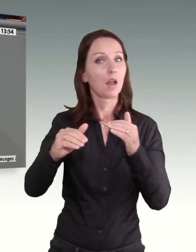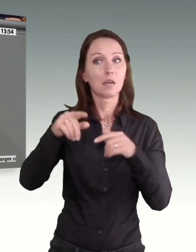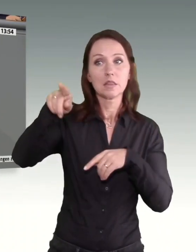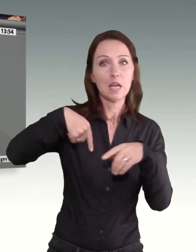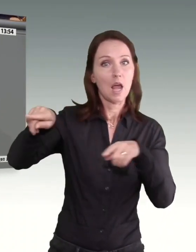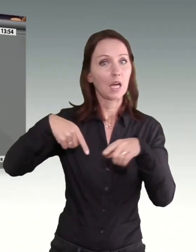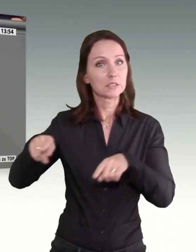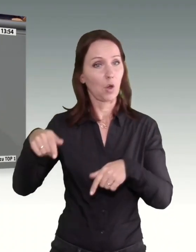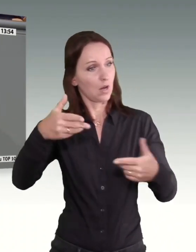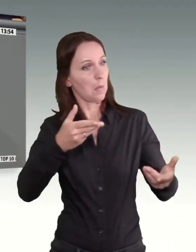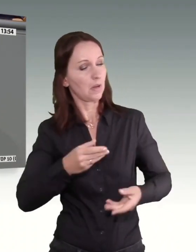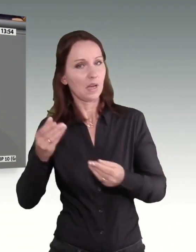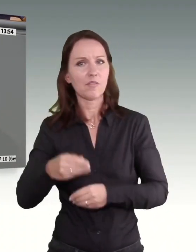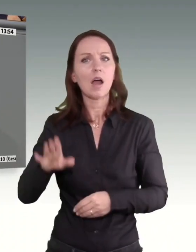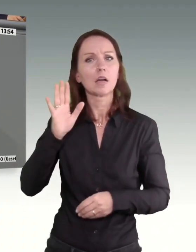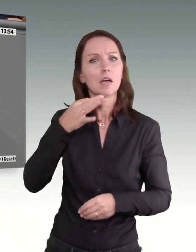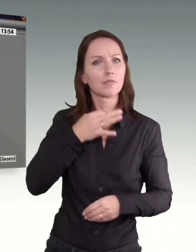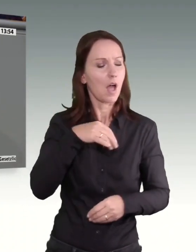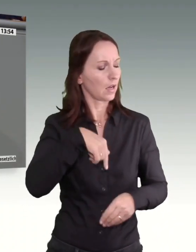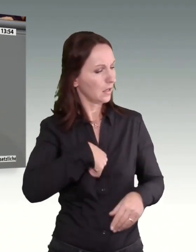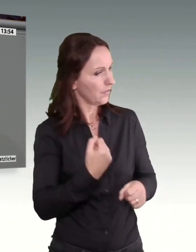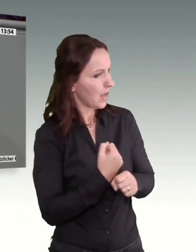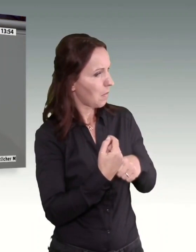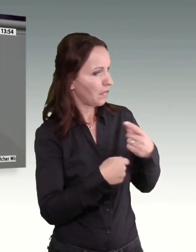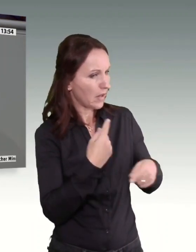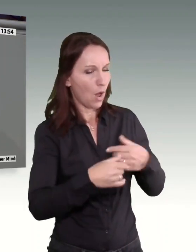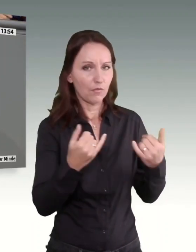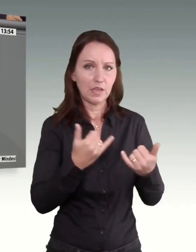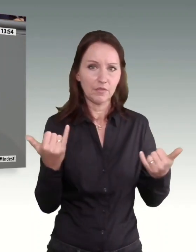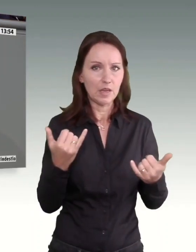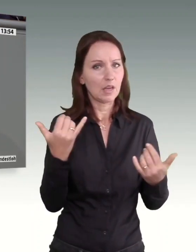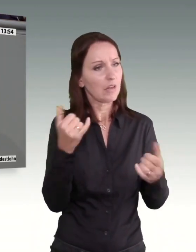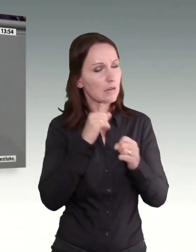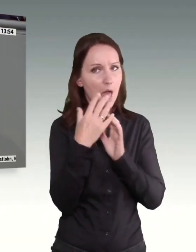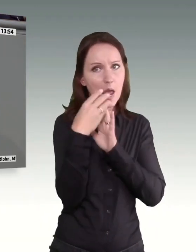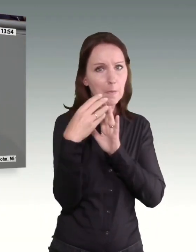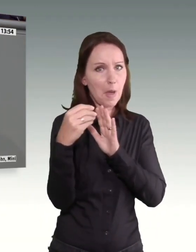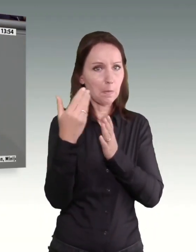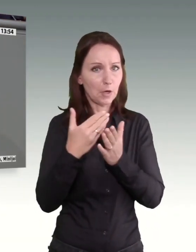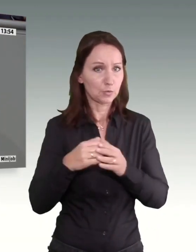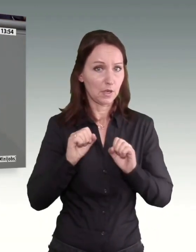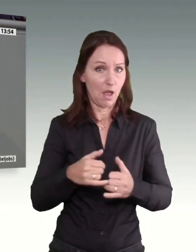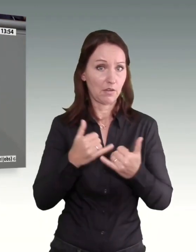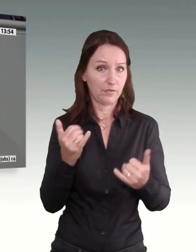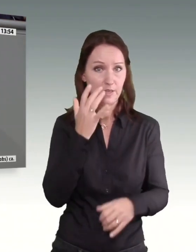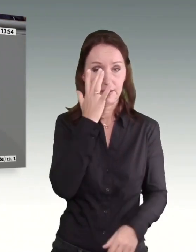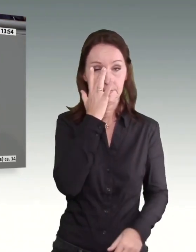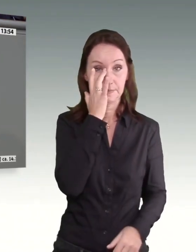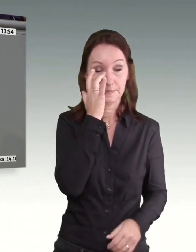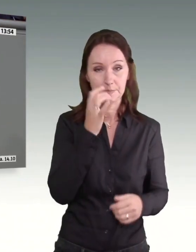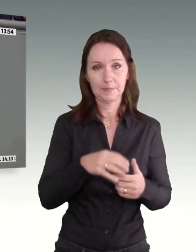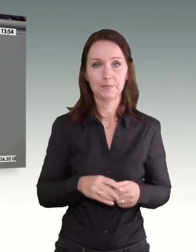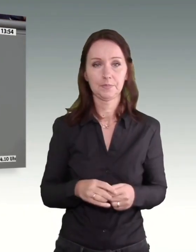Wie läuft das eigentlich bei uns? Was können wir besser tun? Wo können wir uns ein Beispiel bei euch nehmen? Wir haben in Deutschland einen